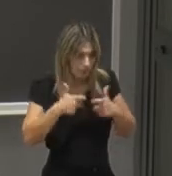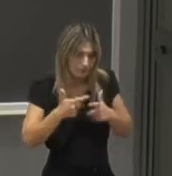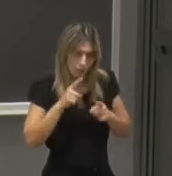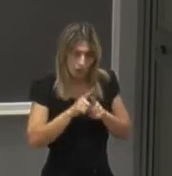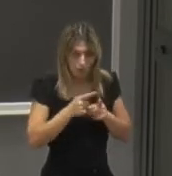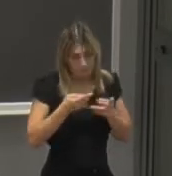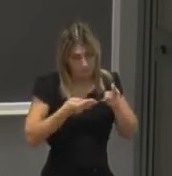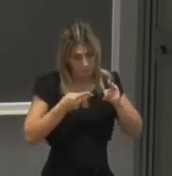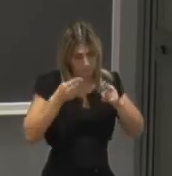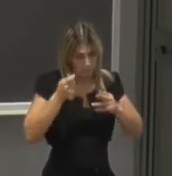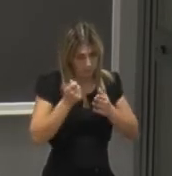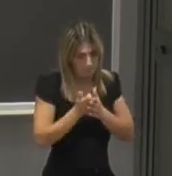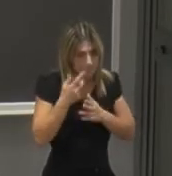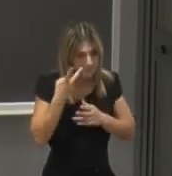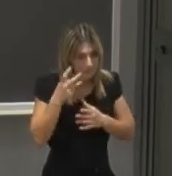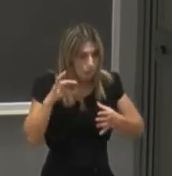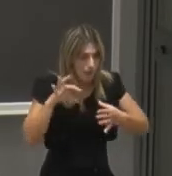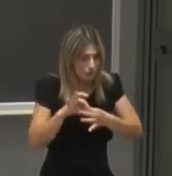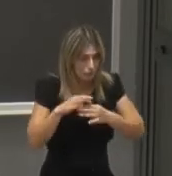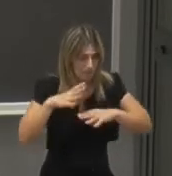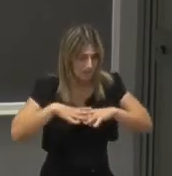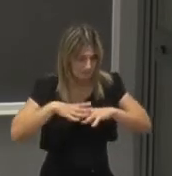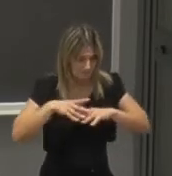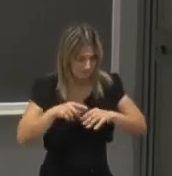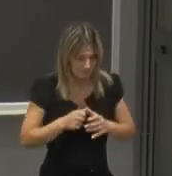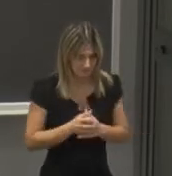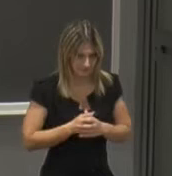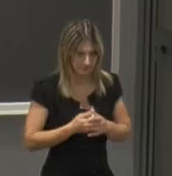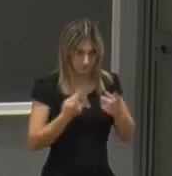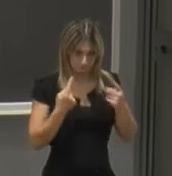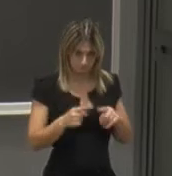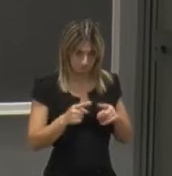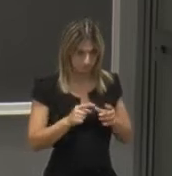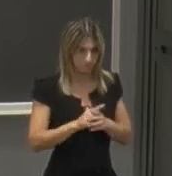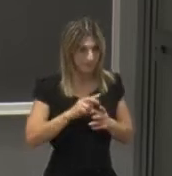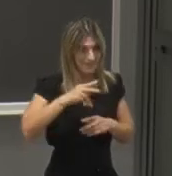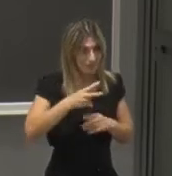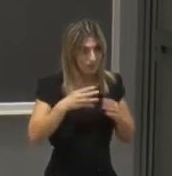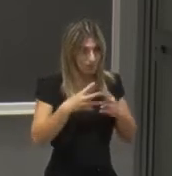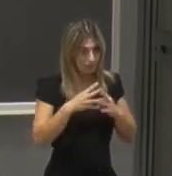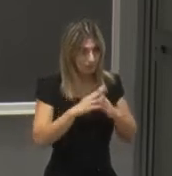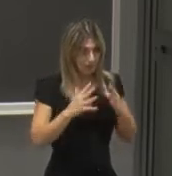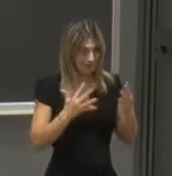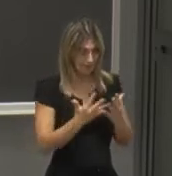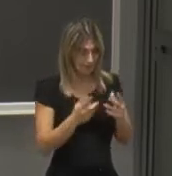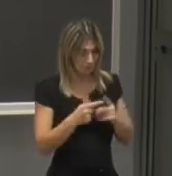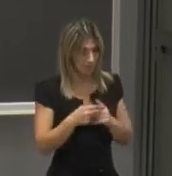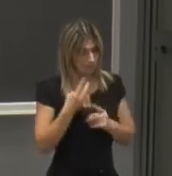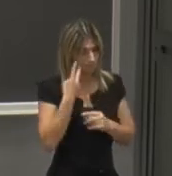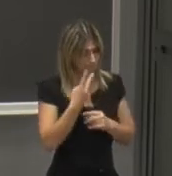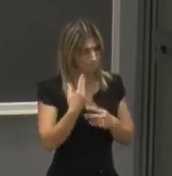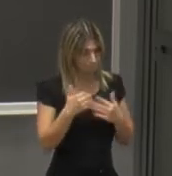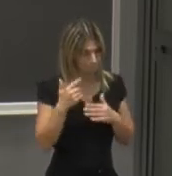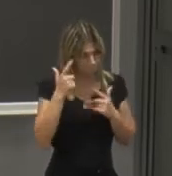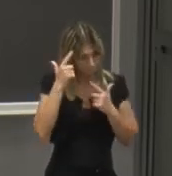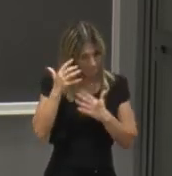campi più importanti della matematica quindi questa impresa della seconda guerra mondiale per noi è un motivo di ispirazione